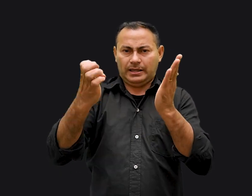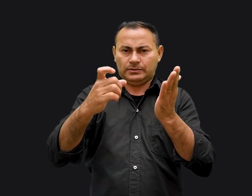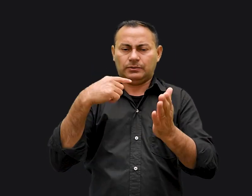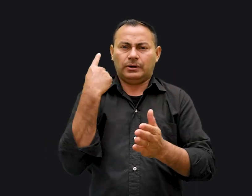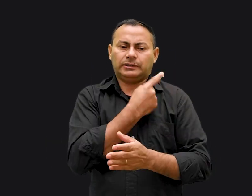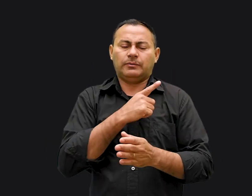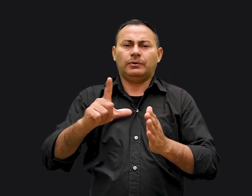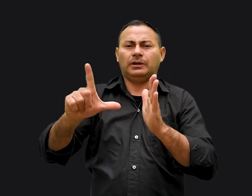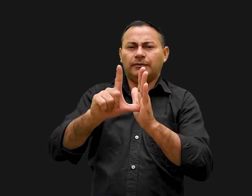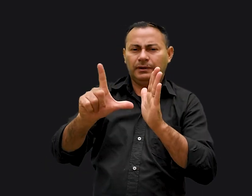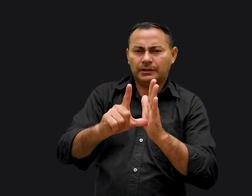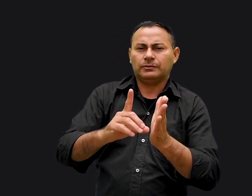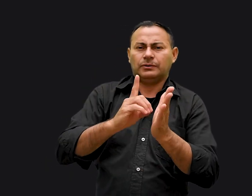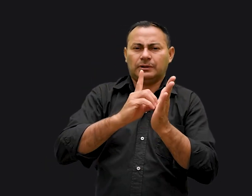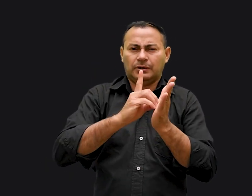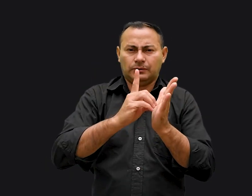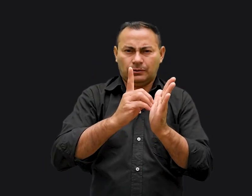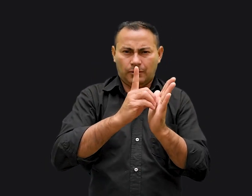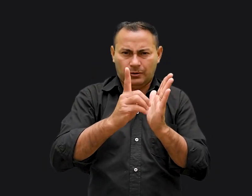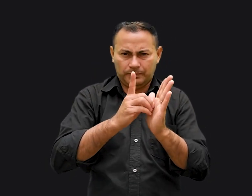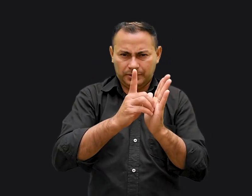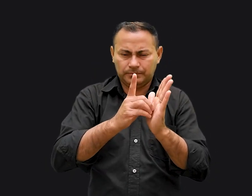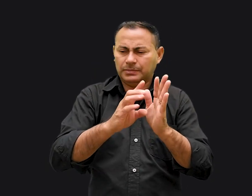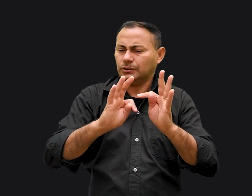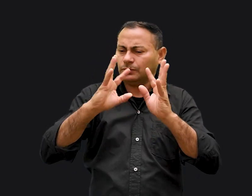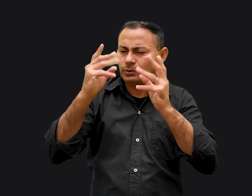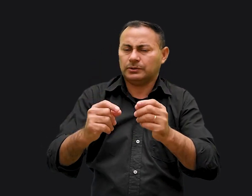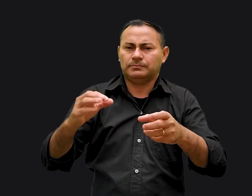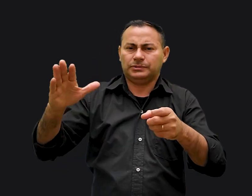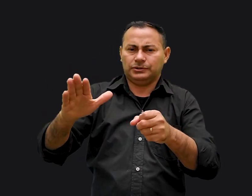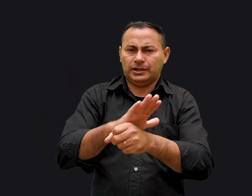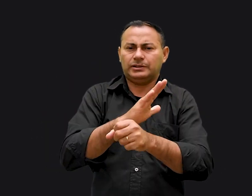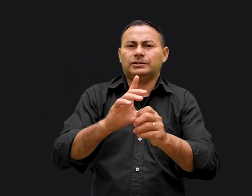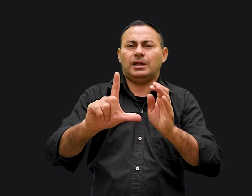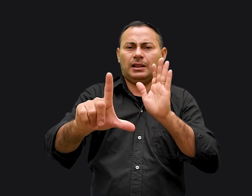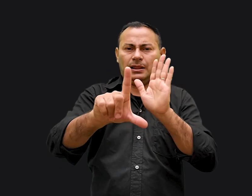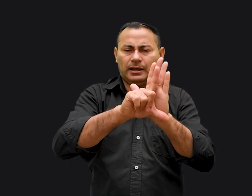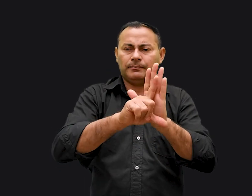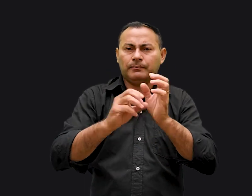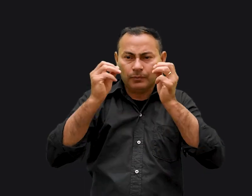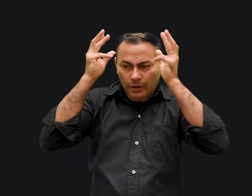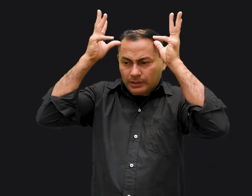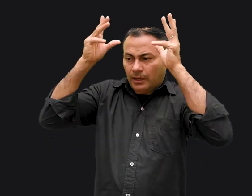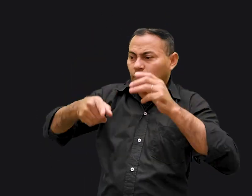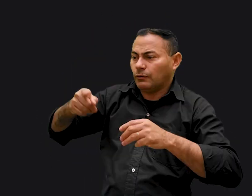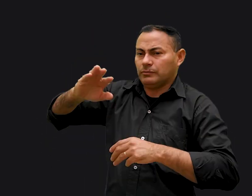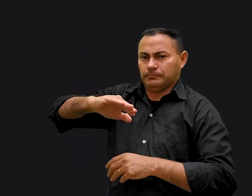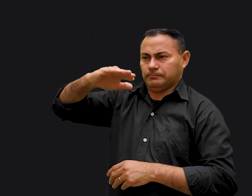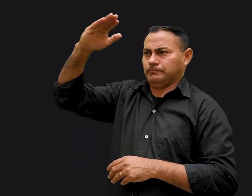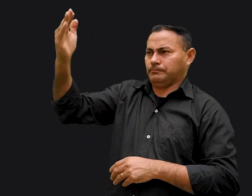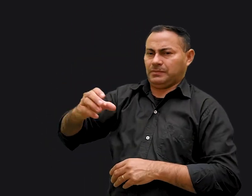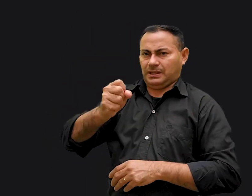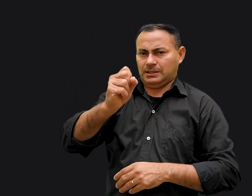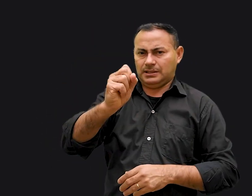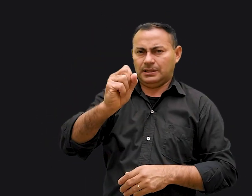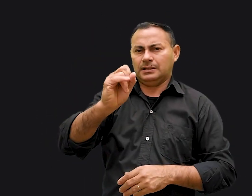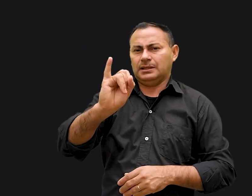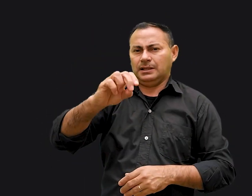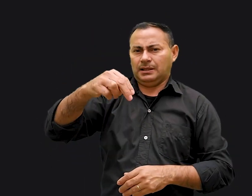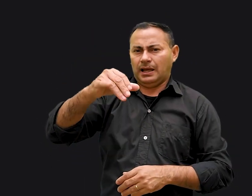Levíticos, Deuteronômio e todos estão repletos de leis. Quando Moisés foi para o Monte Sinai, em três diferentes ocasiões, para